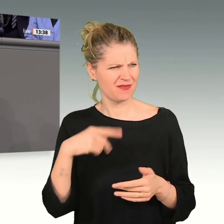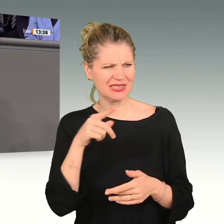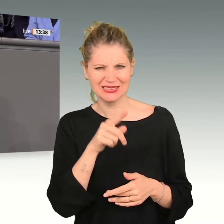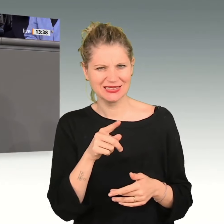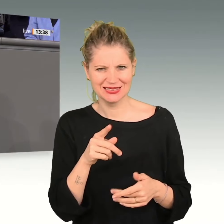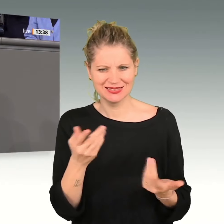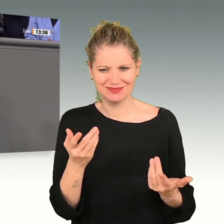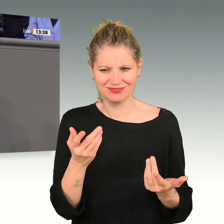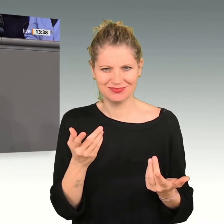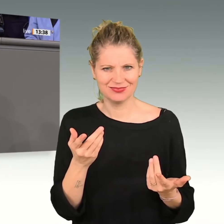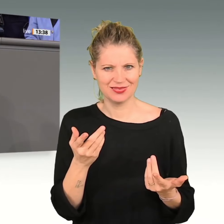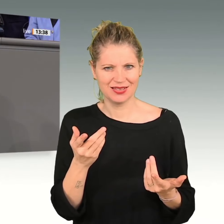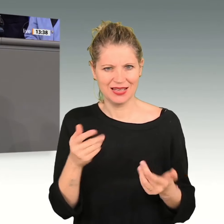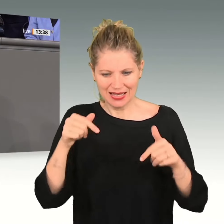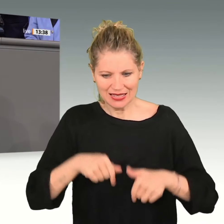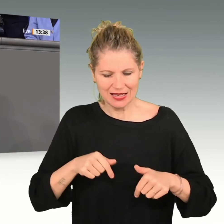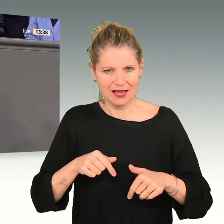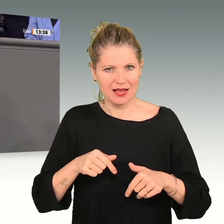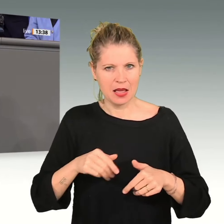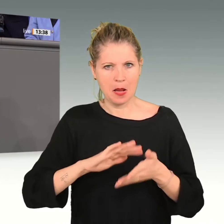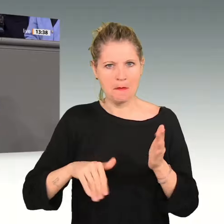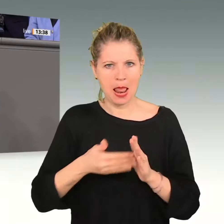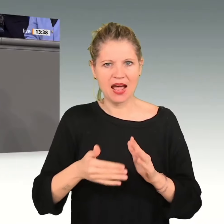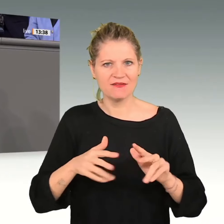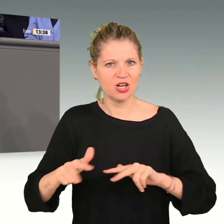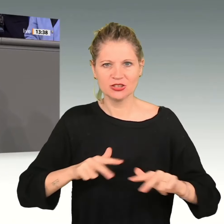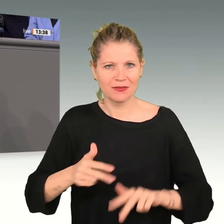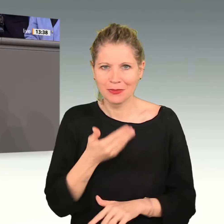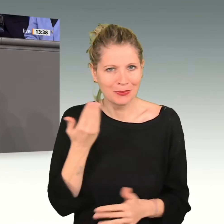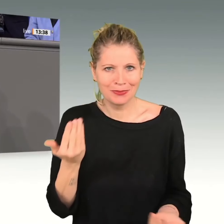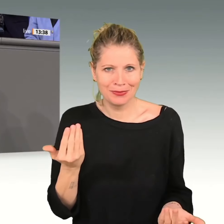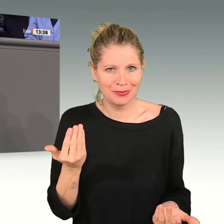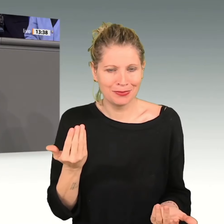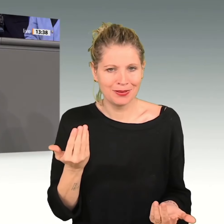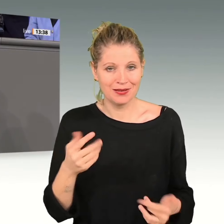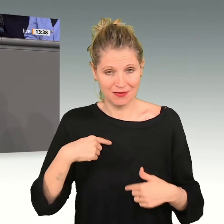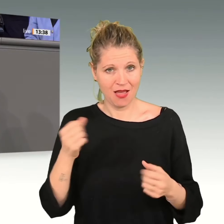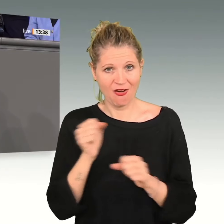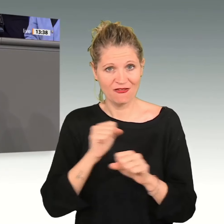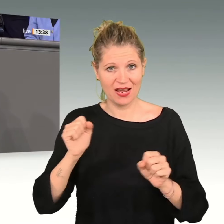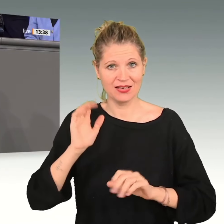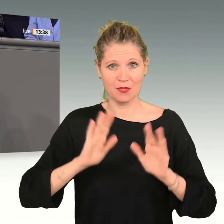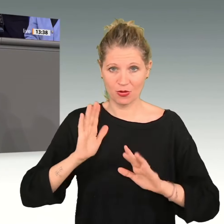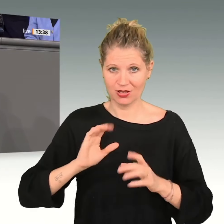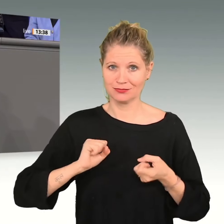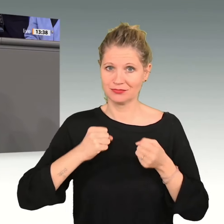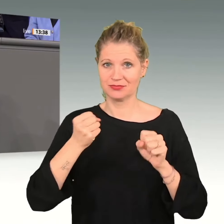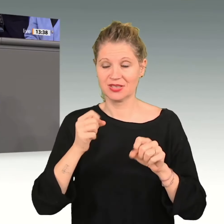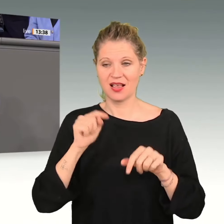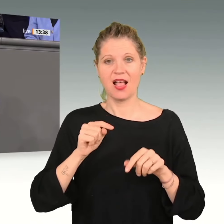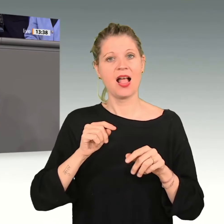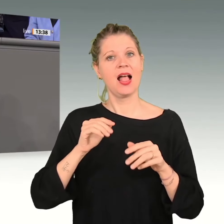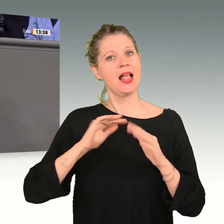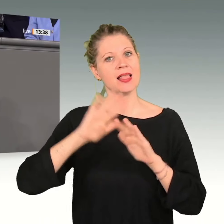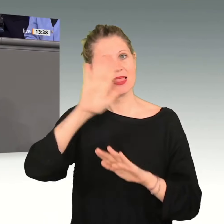Lande nicht in einer Planwirtschaft. Wir Freie Demokraten machen uns dafür stark, dass dieses Land zukunftsfitt